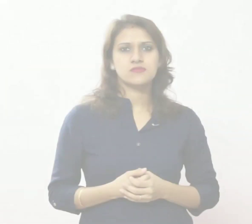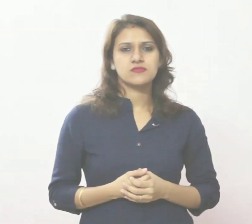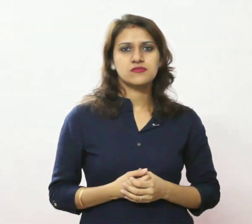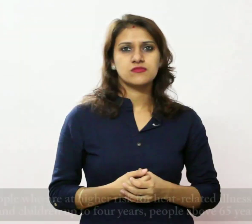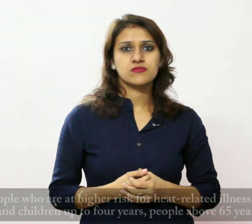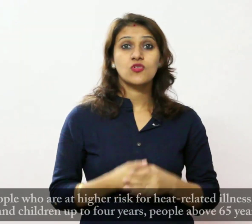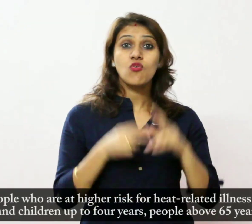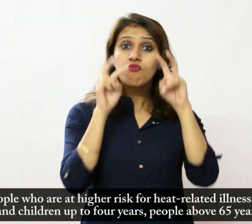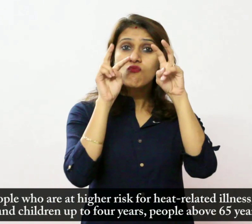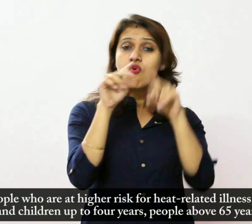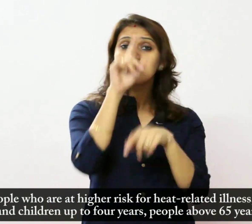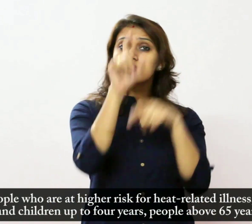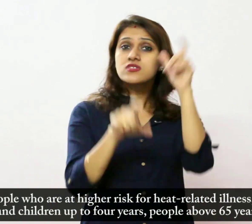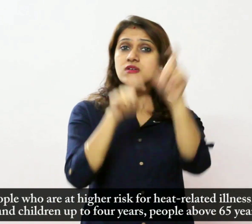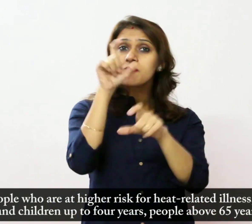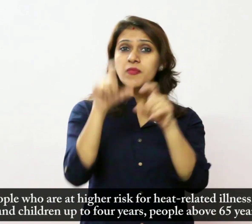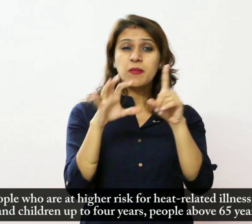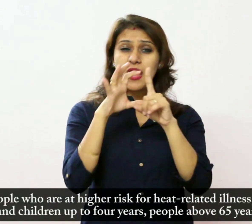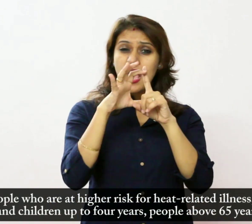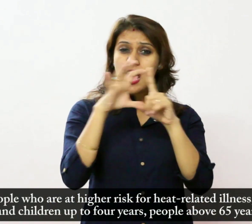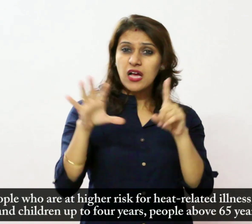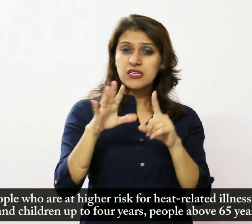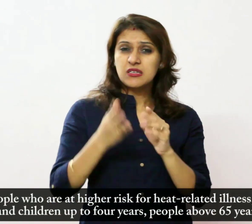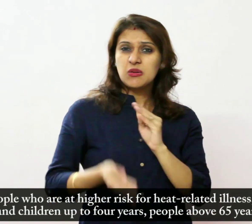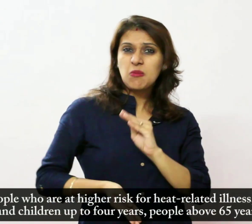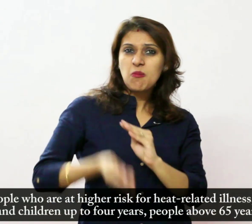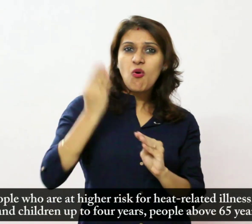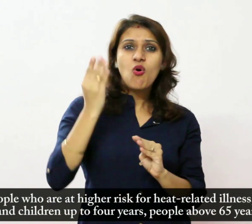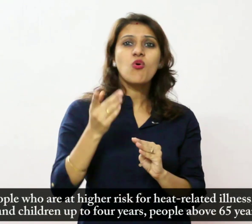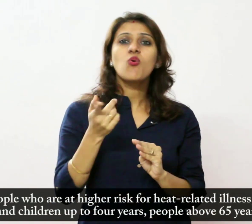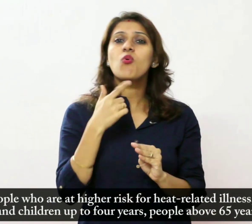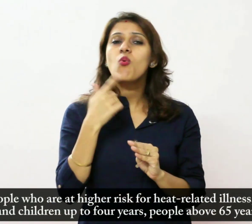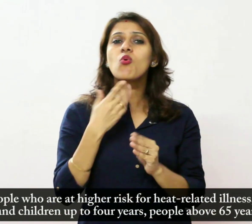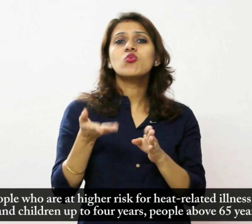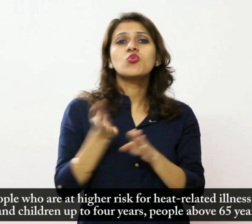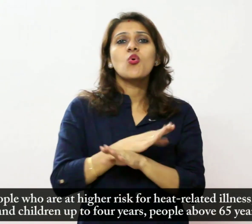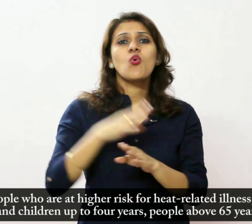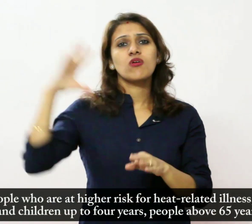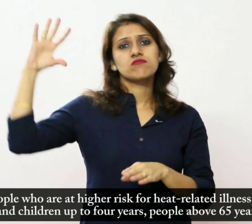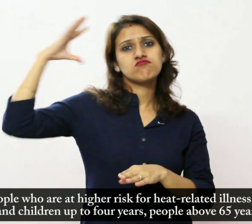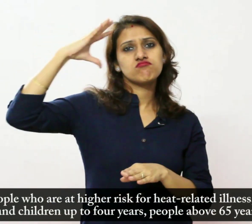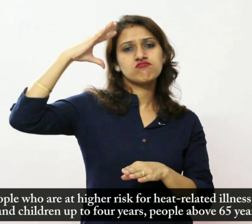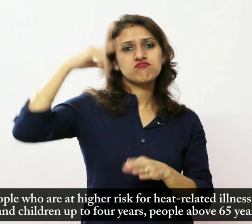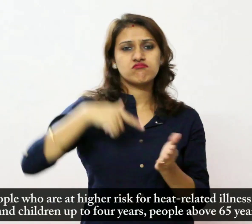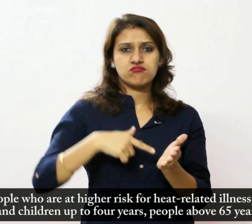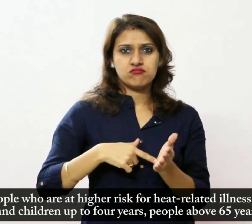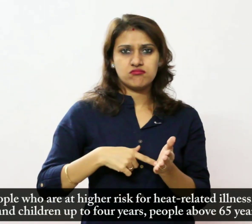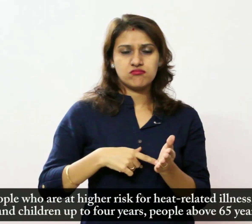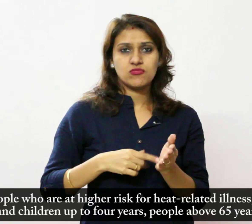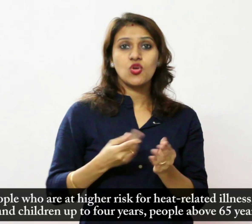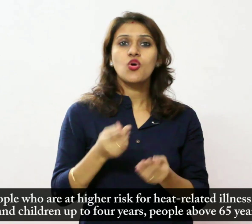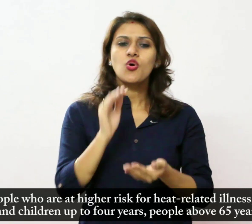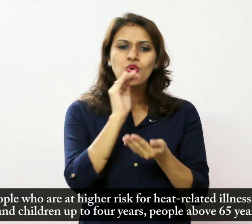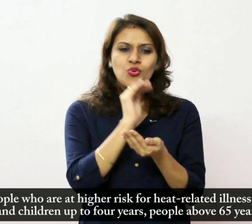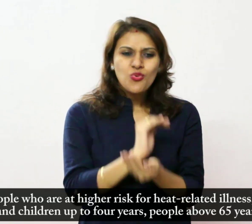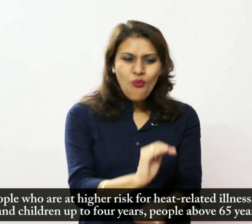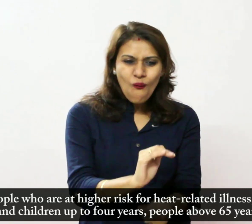उन लोगों को देखें जो गर्मी से सम्मंदित बिमारी के लिए अधिक जोखिम में जिनमें नए जन्म